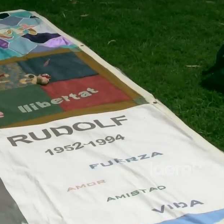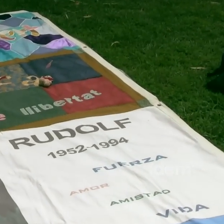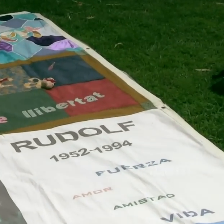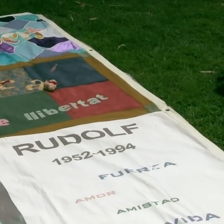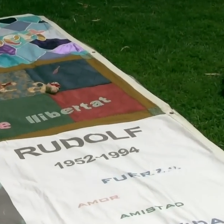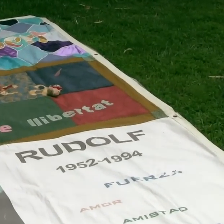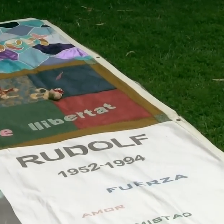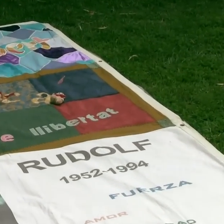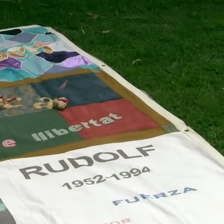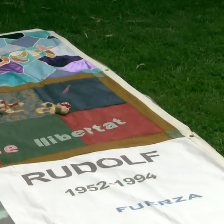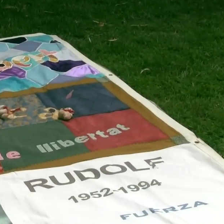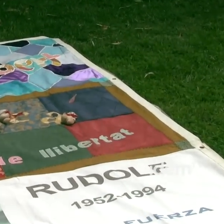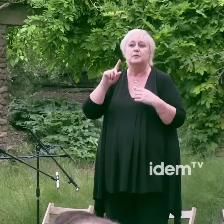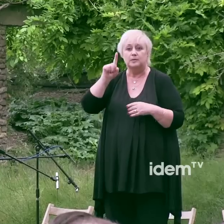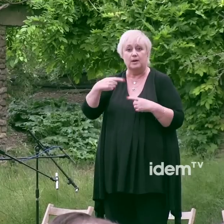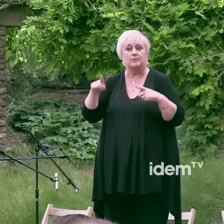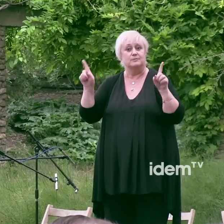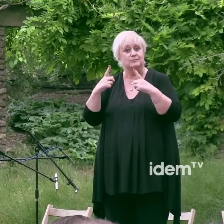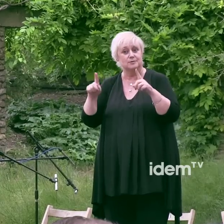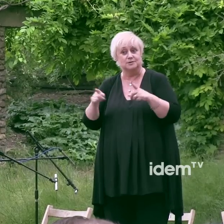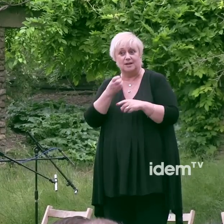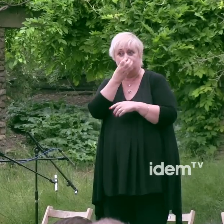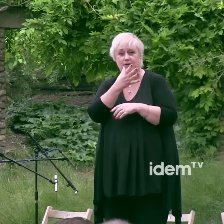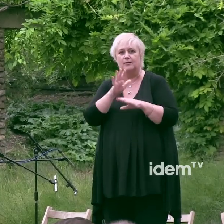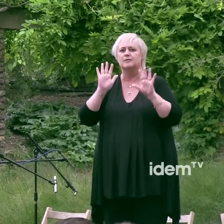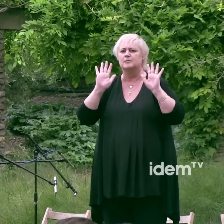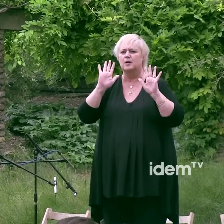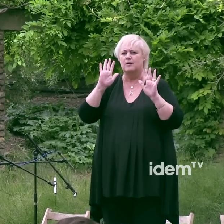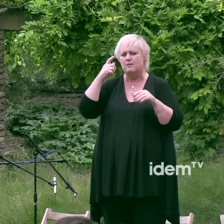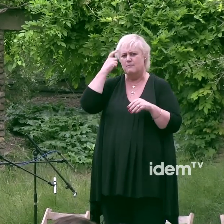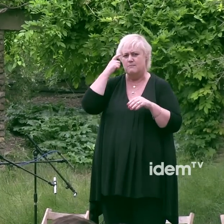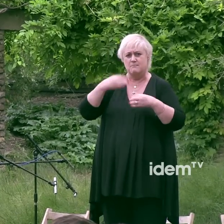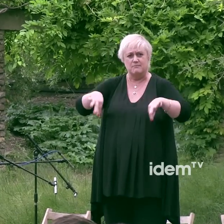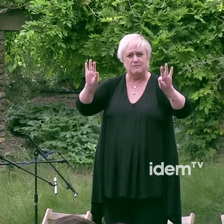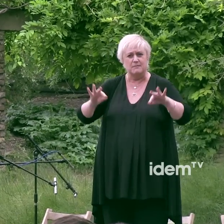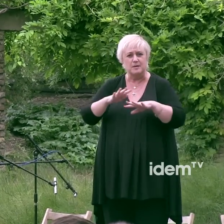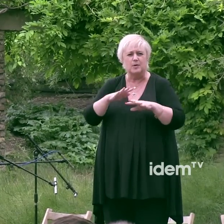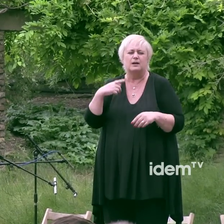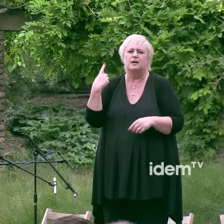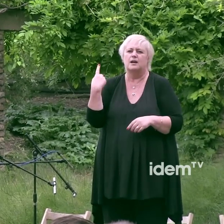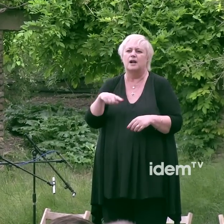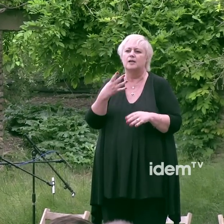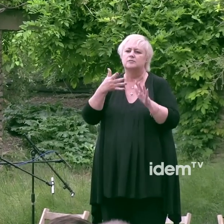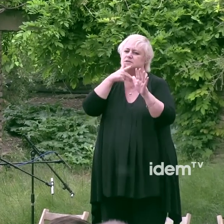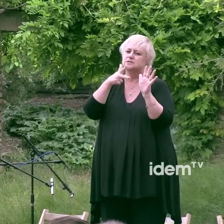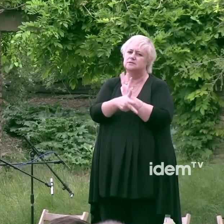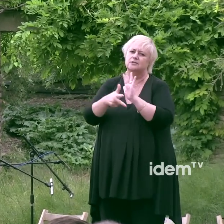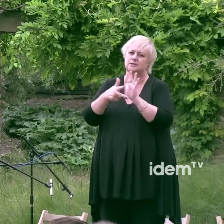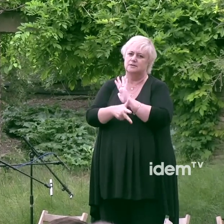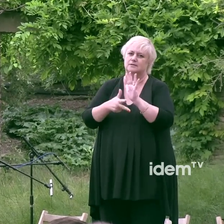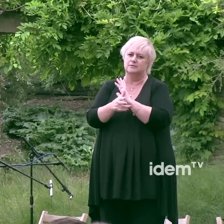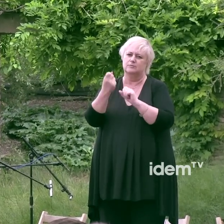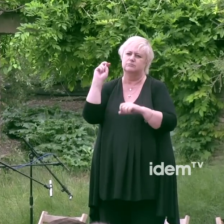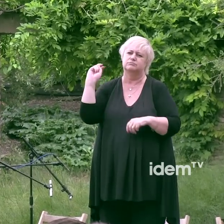Però més enllà de la música i de les flors, el memorial conté moltes històries d'indescriptible patiment que avui, en